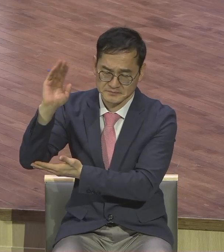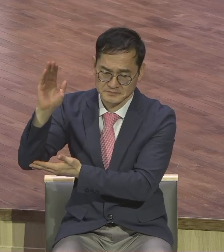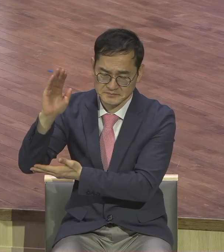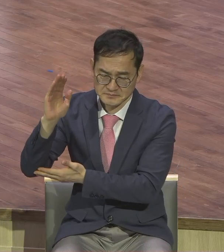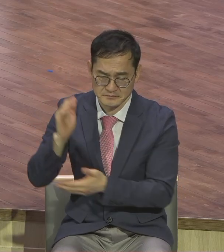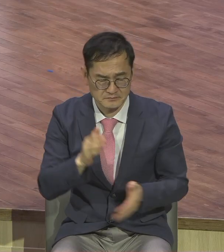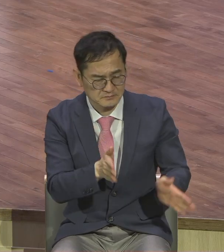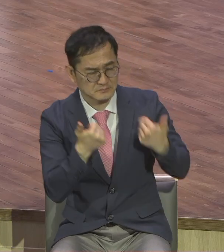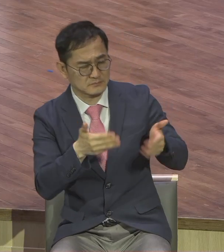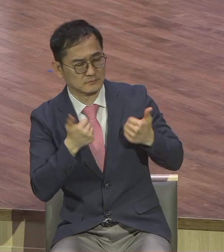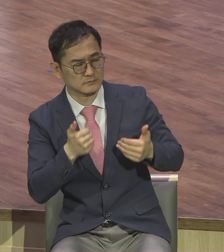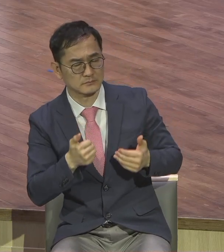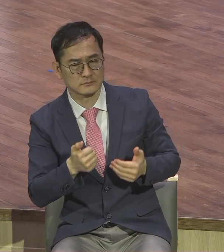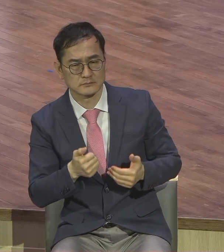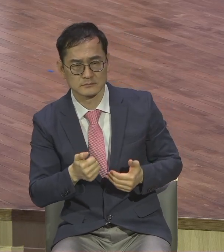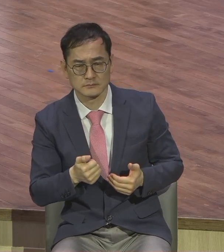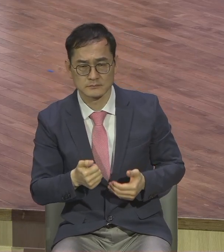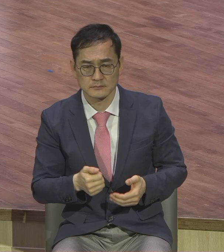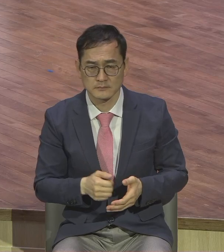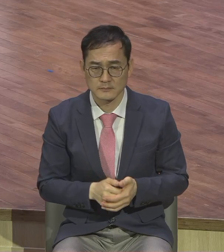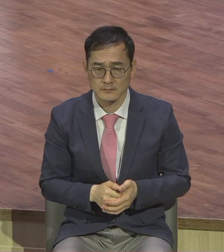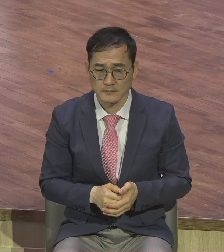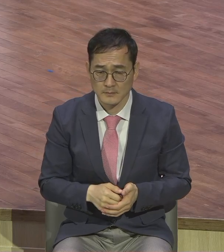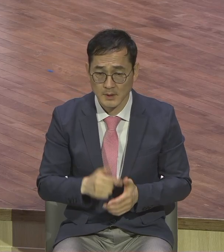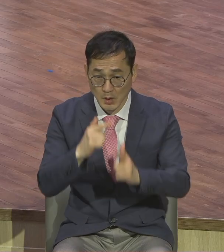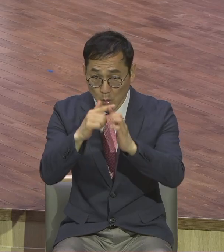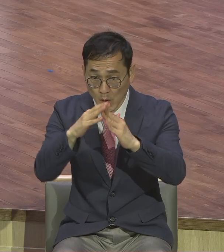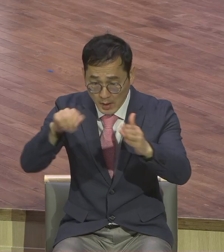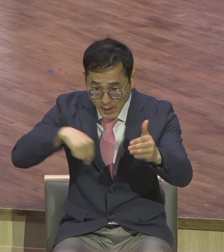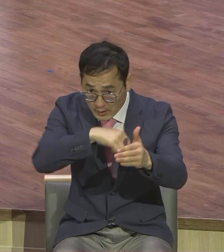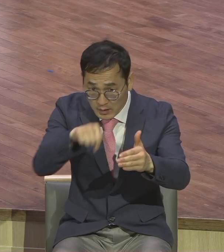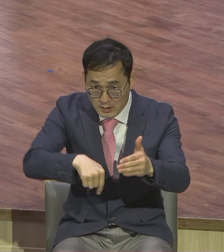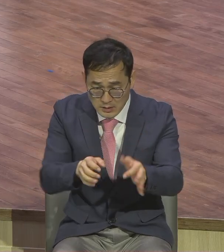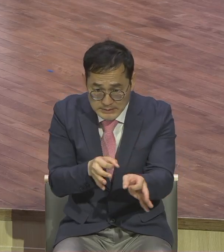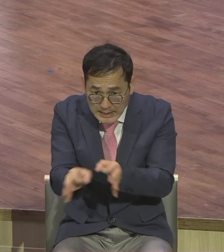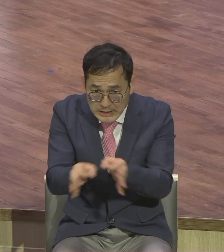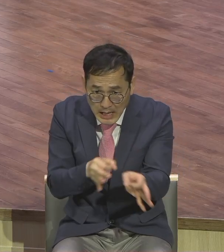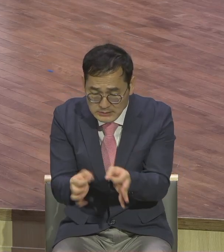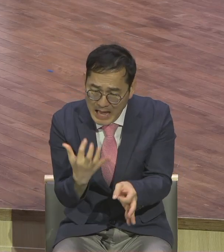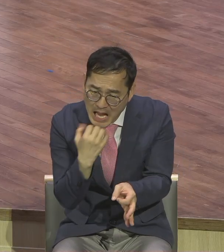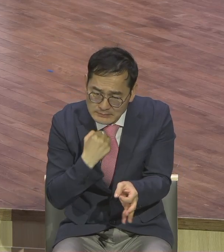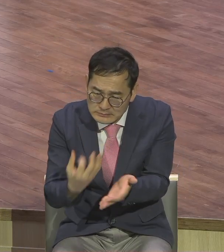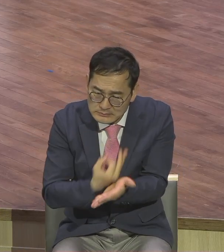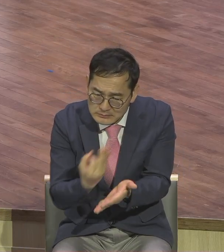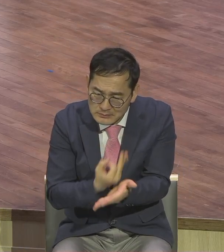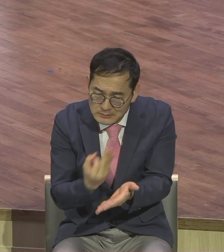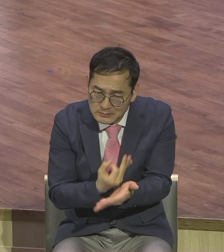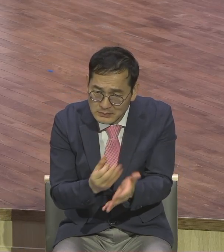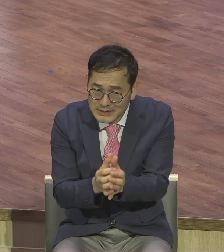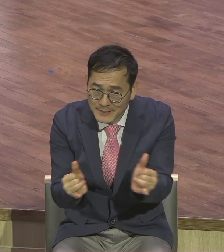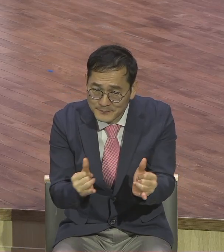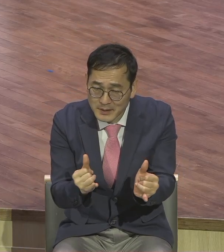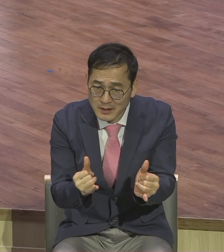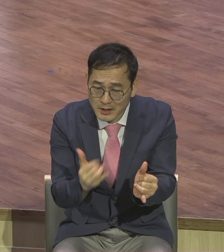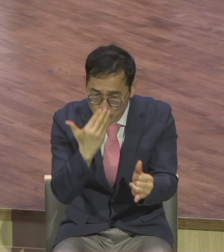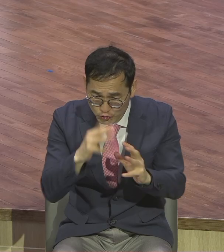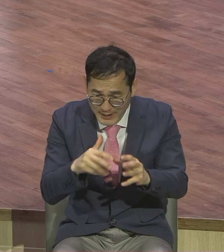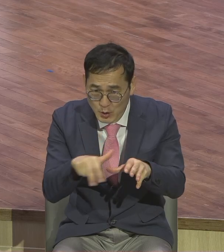성전 안에서 장사를 그렇게 하면서 막대한 이익을 챙겼던 이 유대 종교 지구자들의